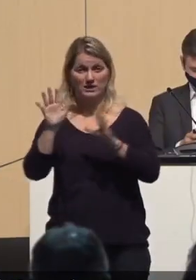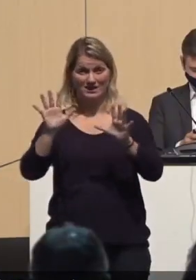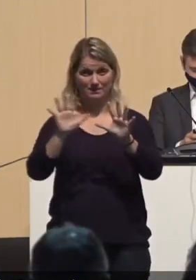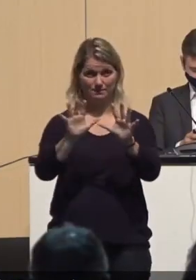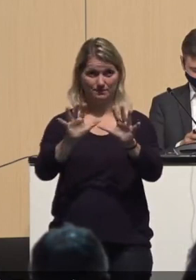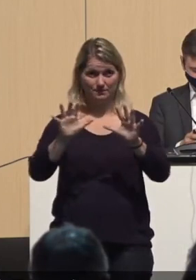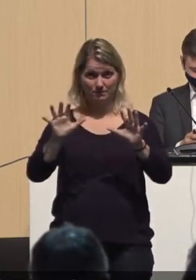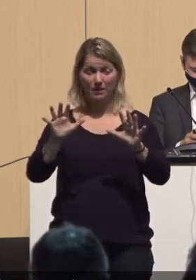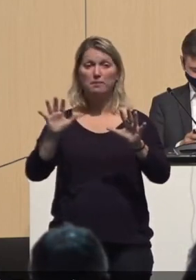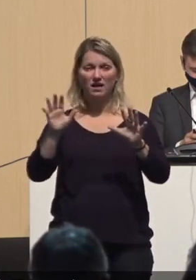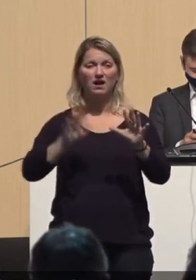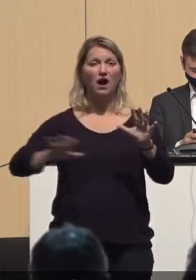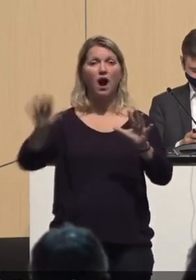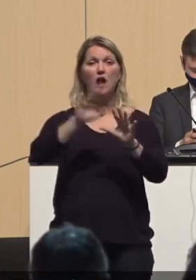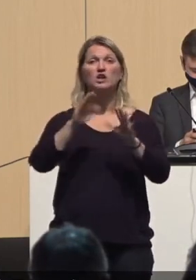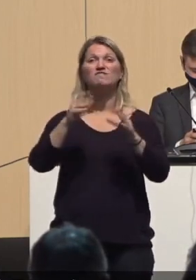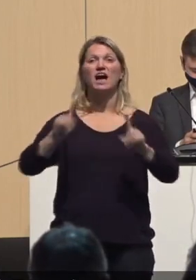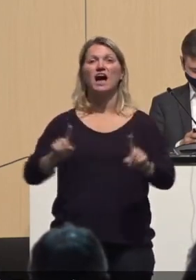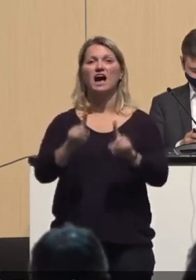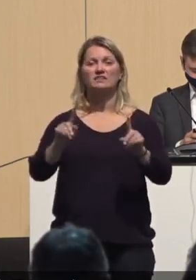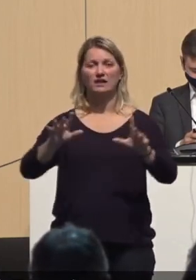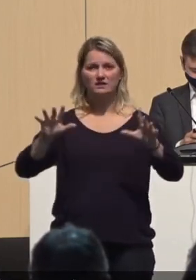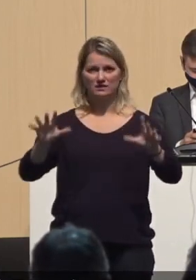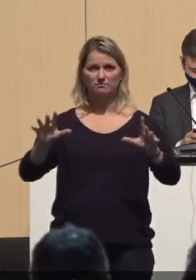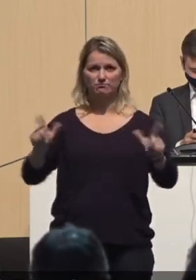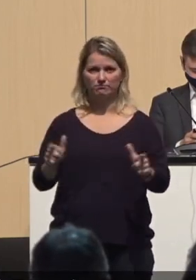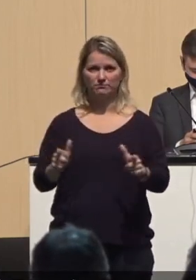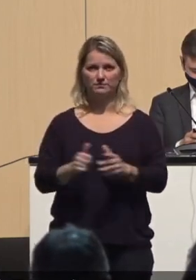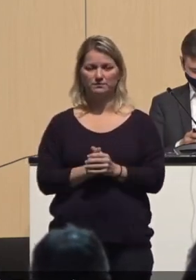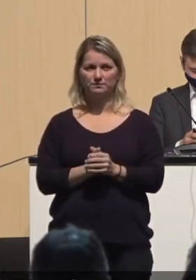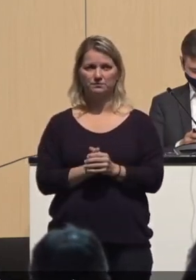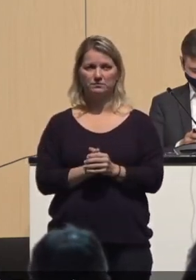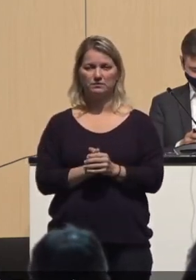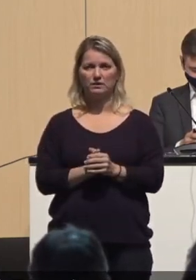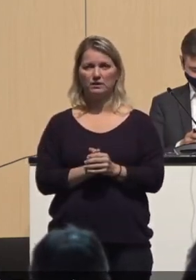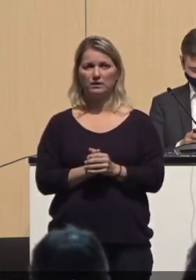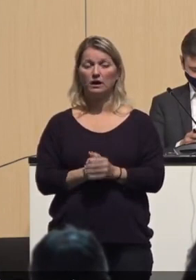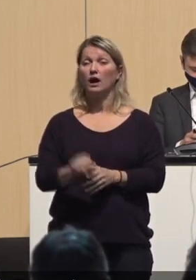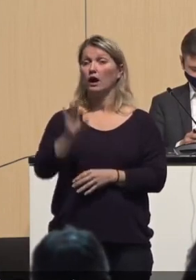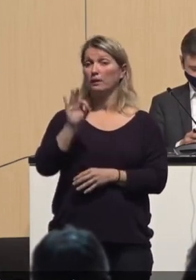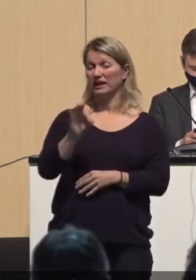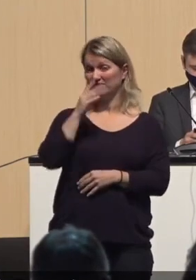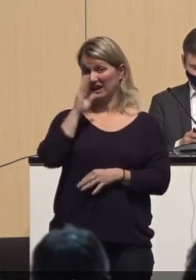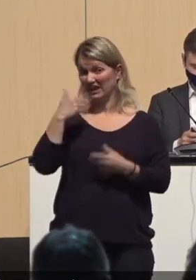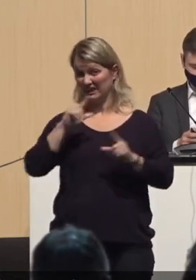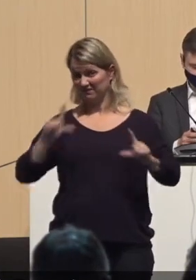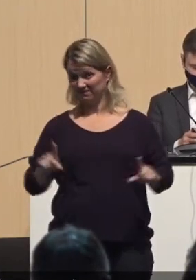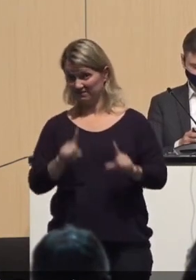was man gemeinhin Freizeit nennt. Ja, weil nämlich, wenn ich die Freizeit